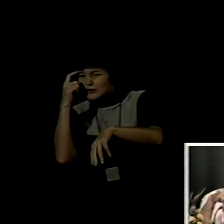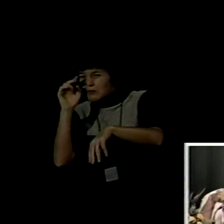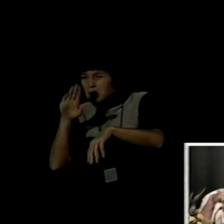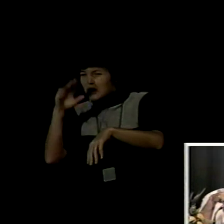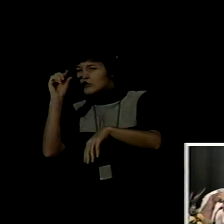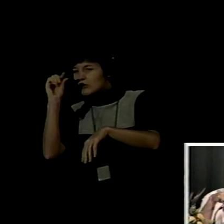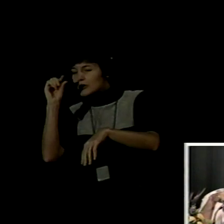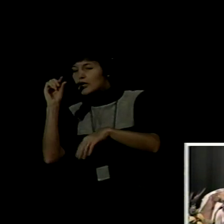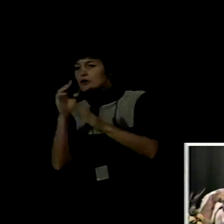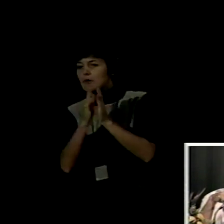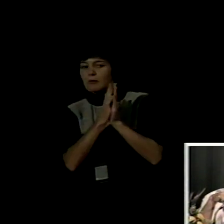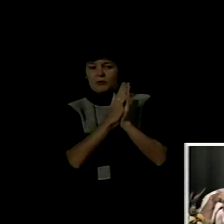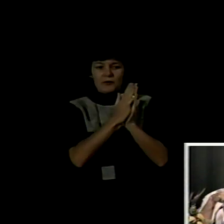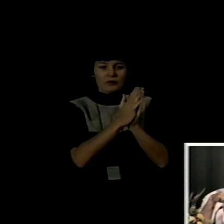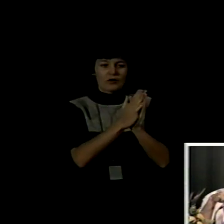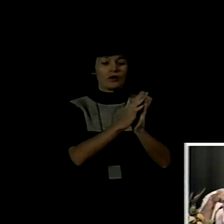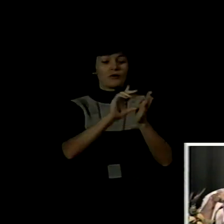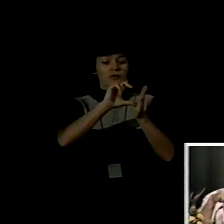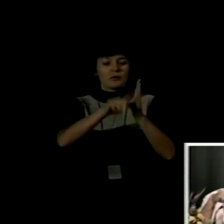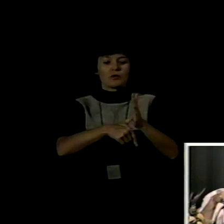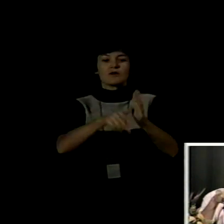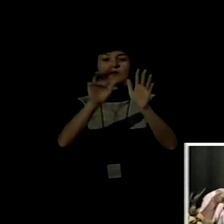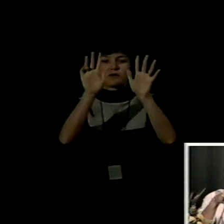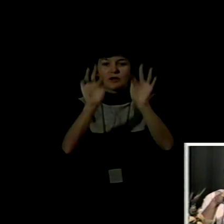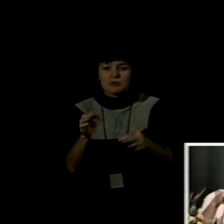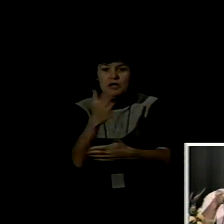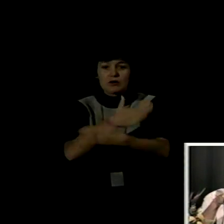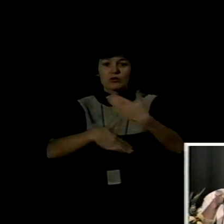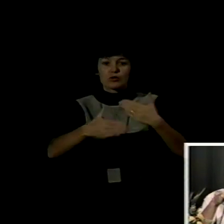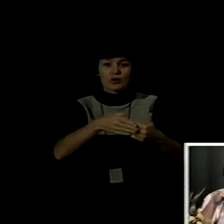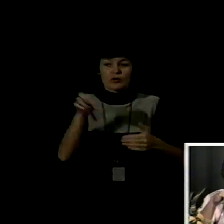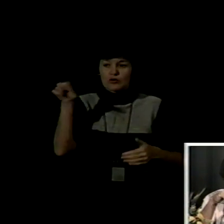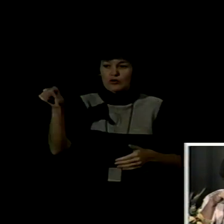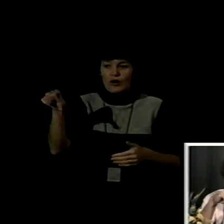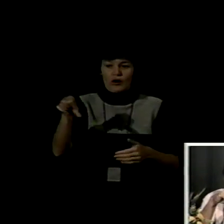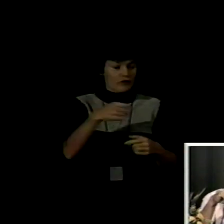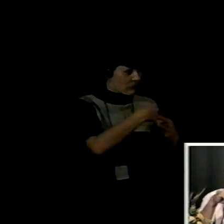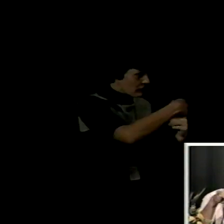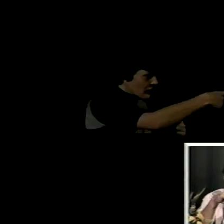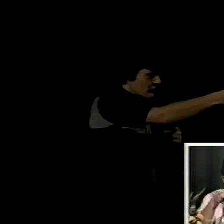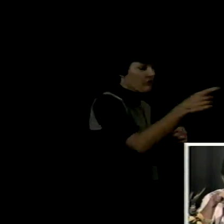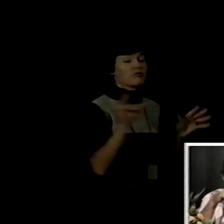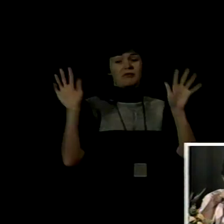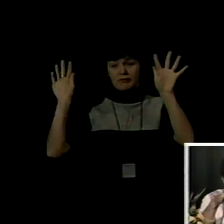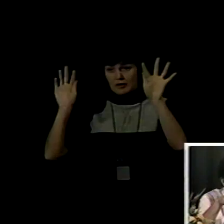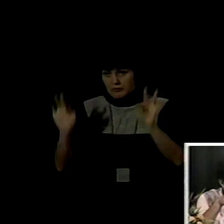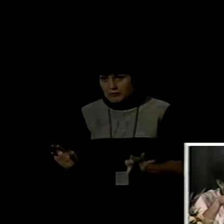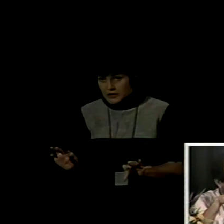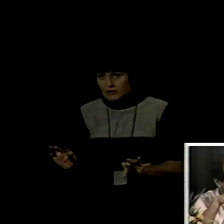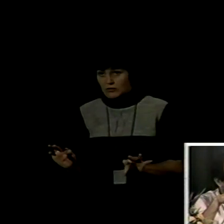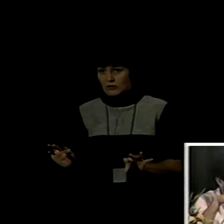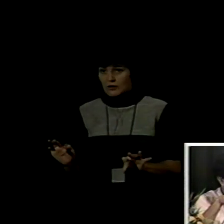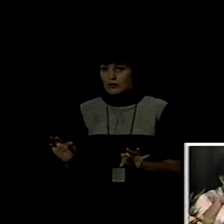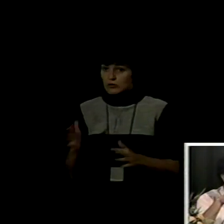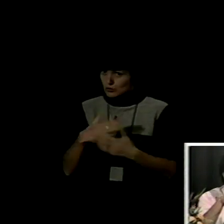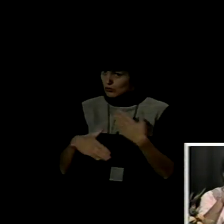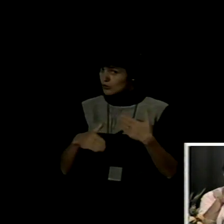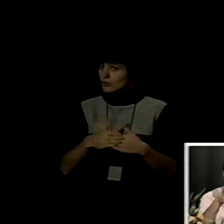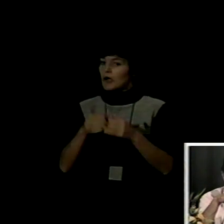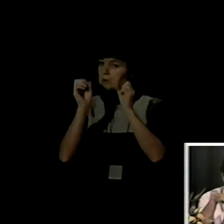podríamos, con la anuencia de los demás, darles tres minutos más, trece minutos en total. Es un poco ridículo, los números así, pero no hay más remedio. Si